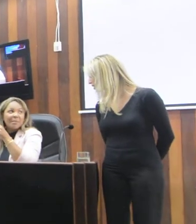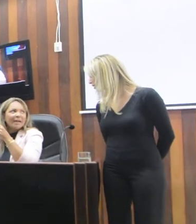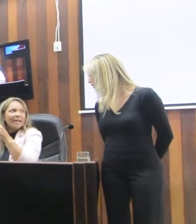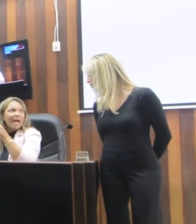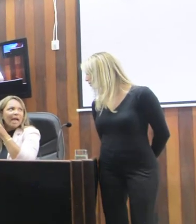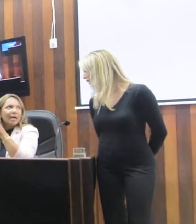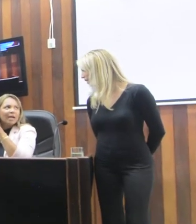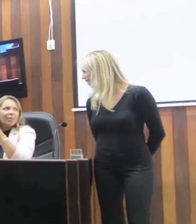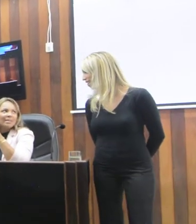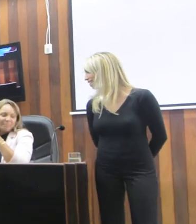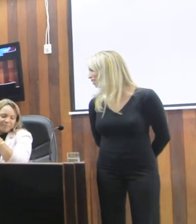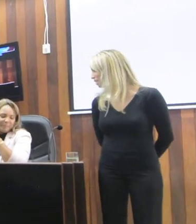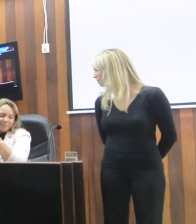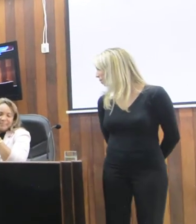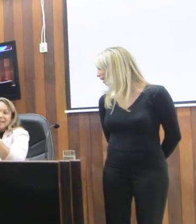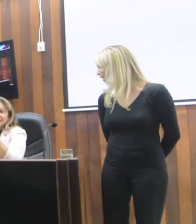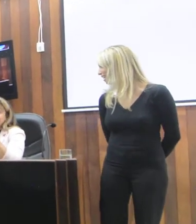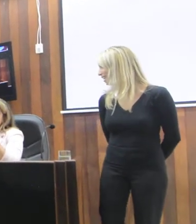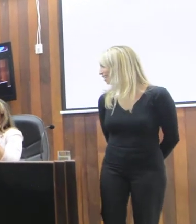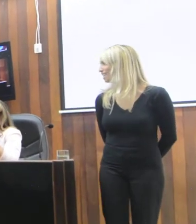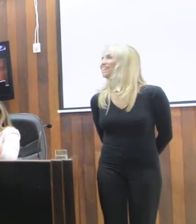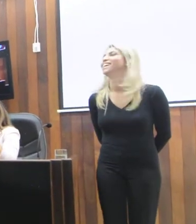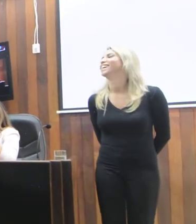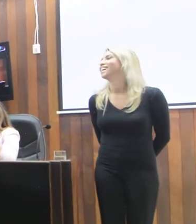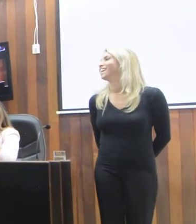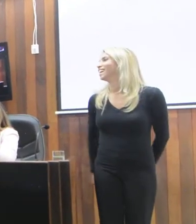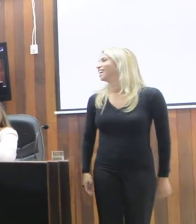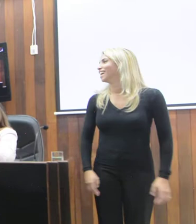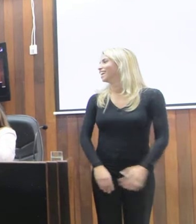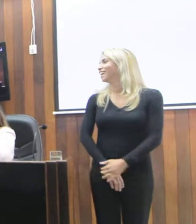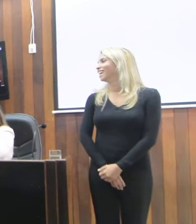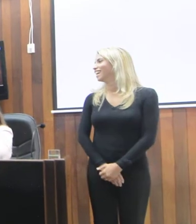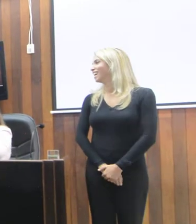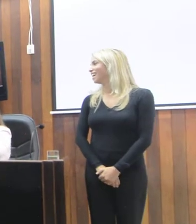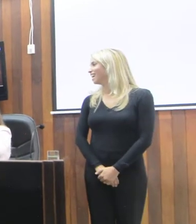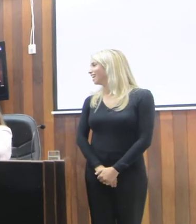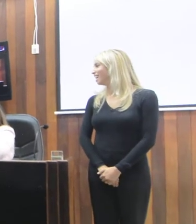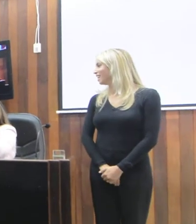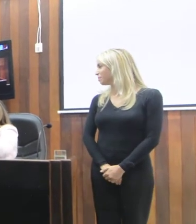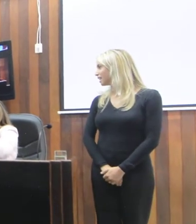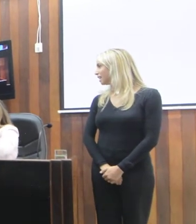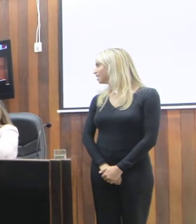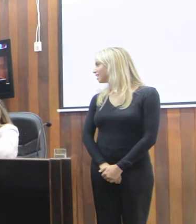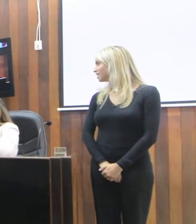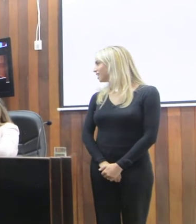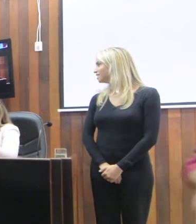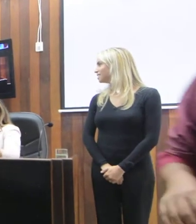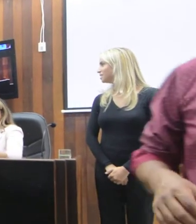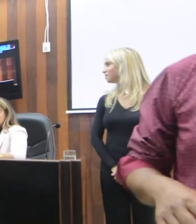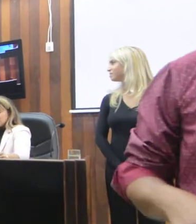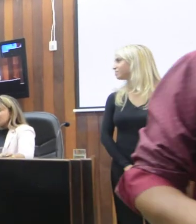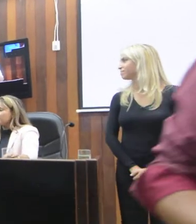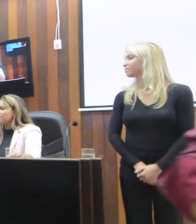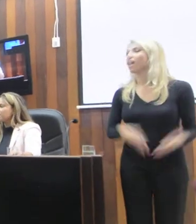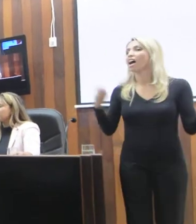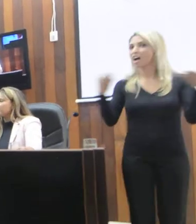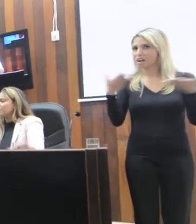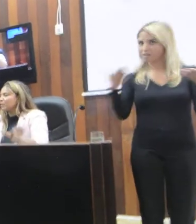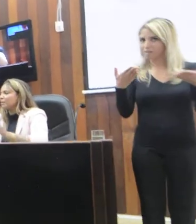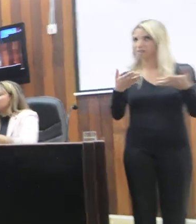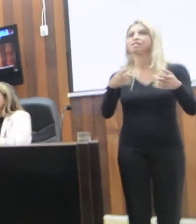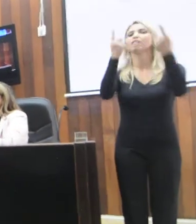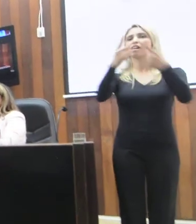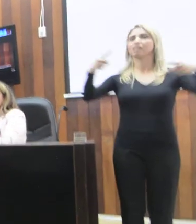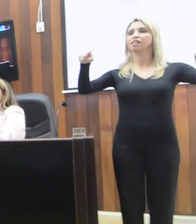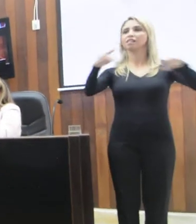Antes de passar aqui o nosso hino de Cabo Frio,